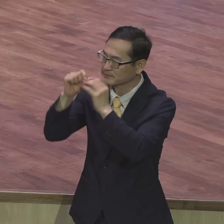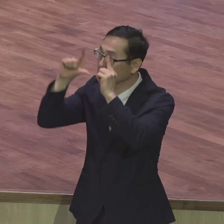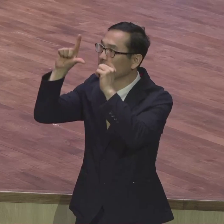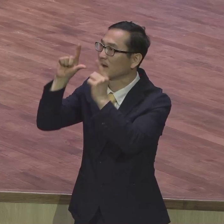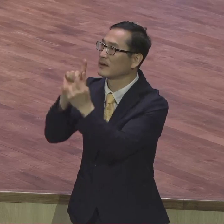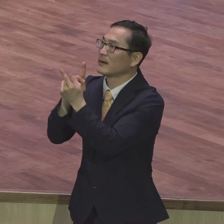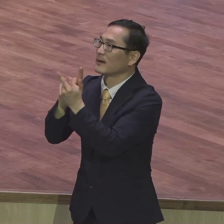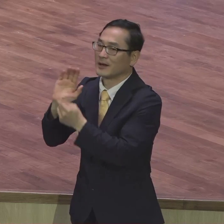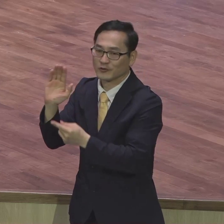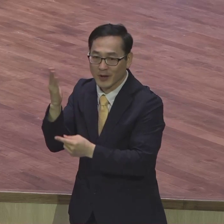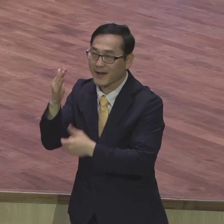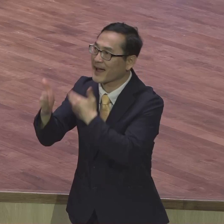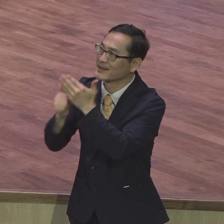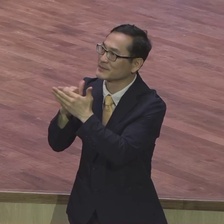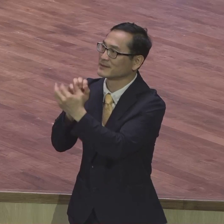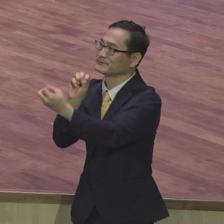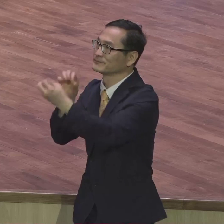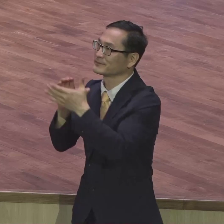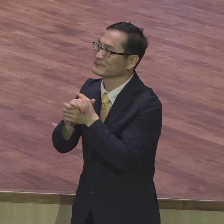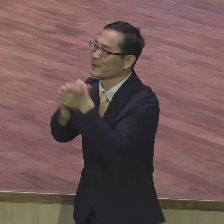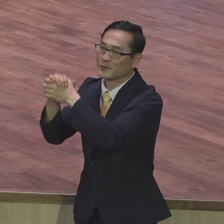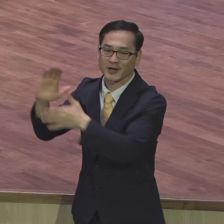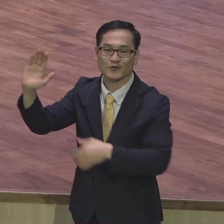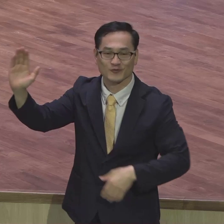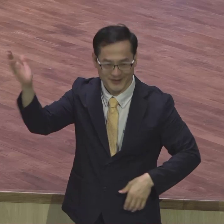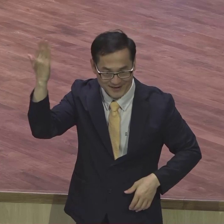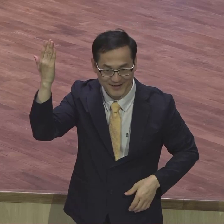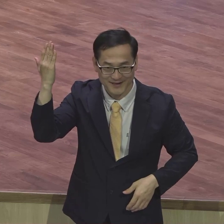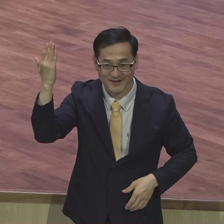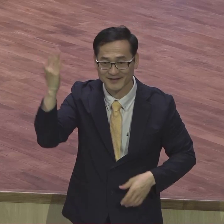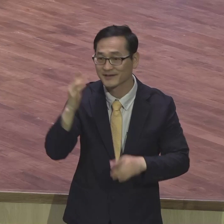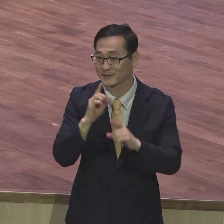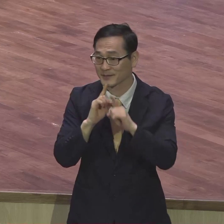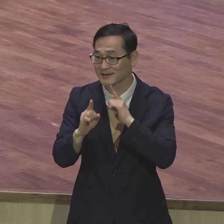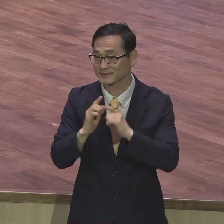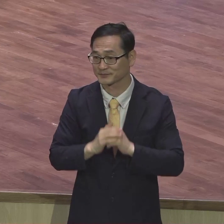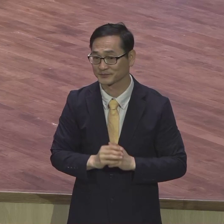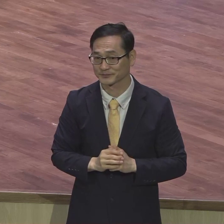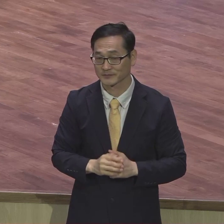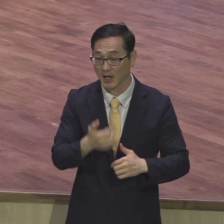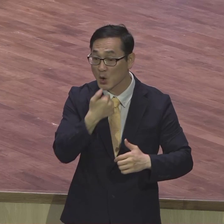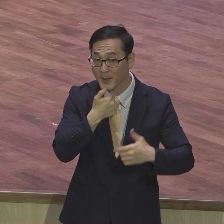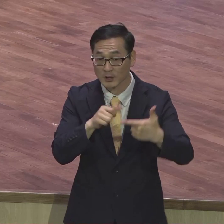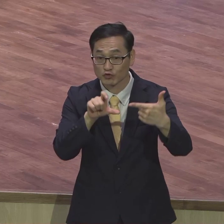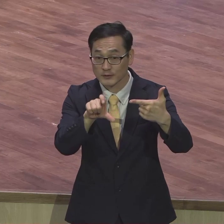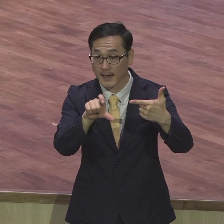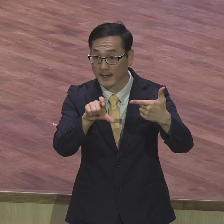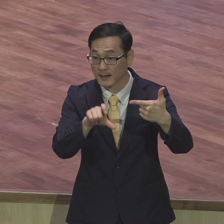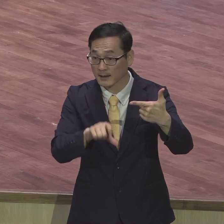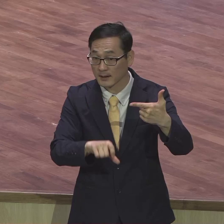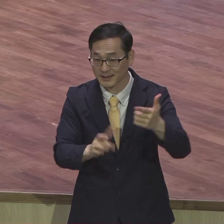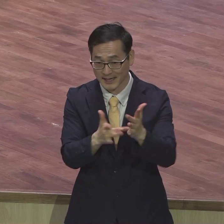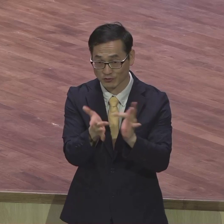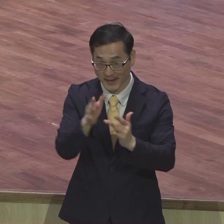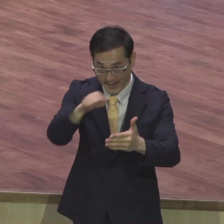화목하게 되었다 라는 것입니다 로마스 5장이에요 로마스 6장에서는 예수, 그리스도 안에 있는 자에게는 뭐요?